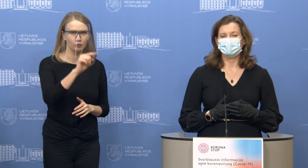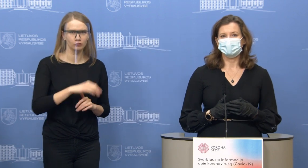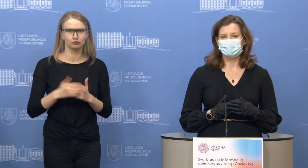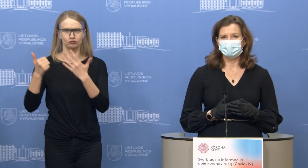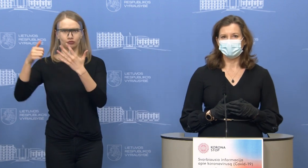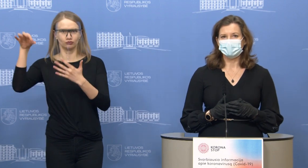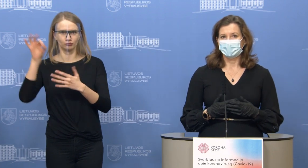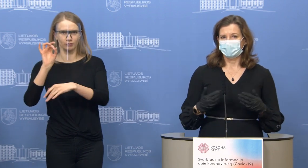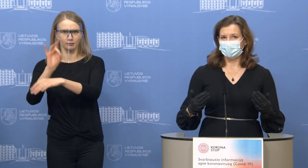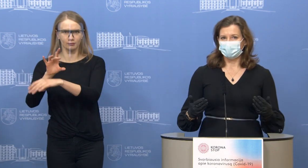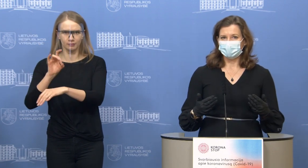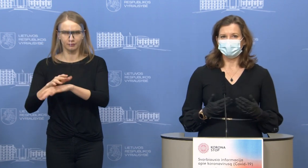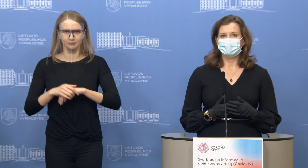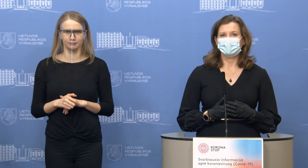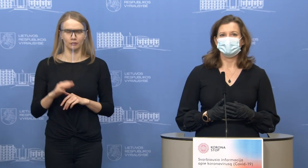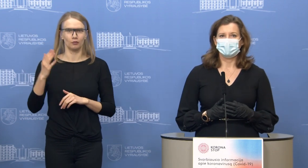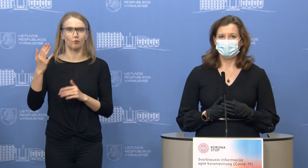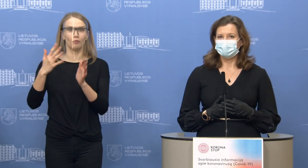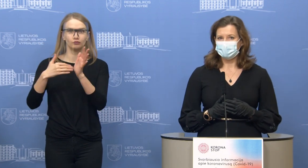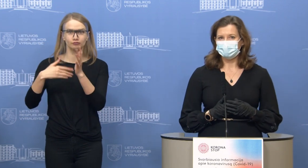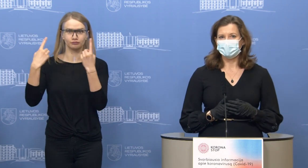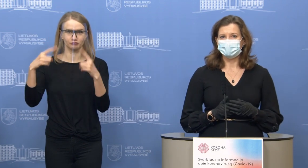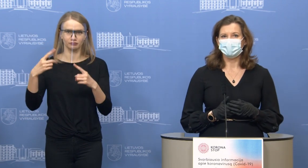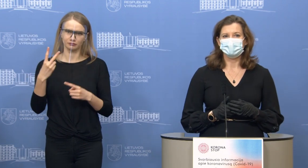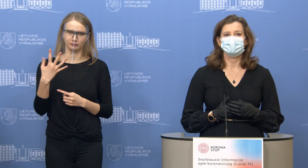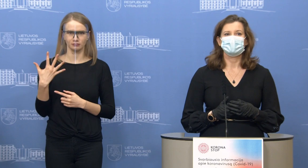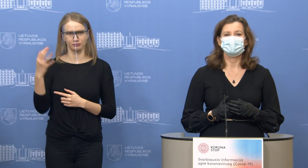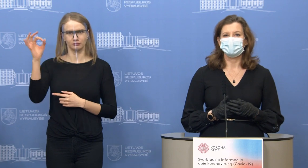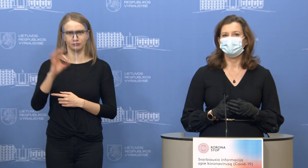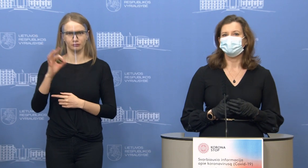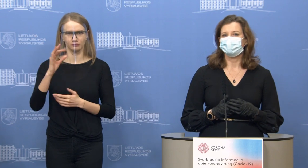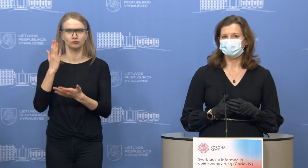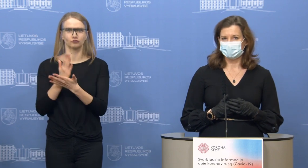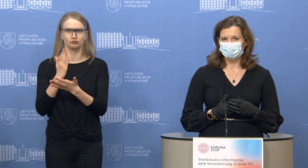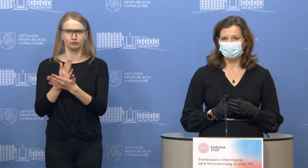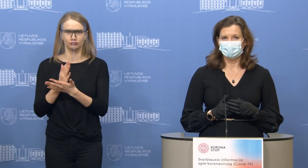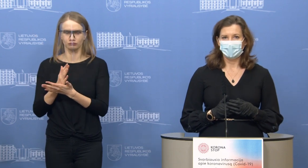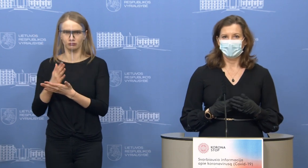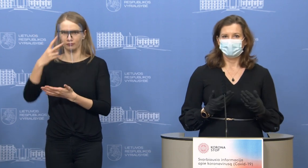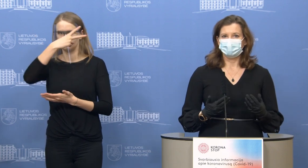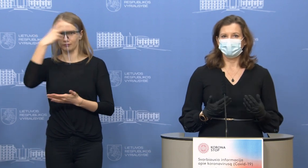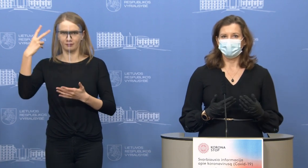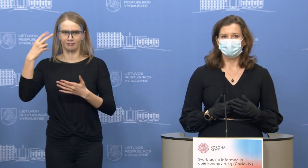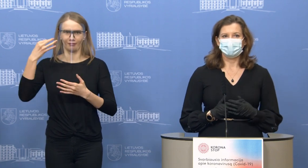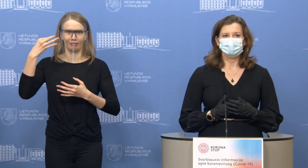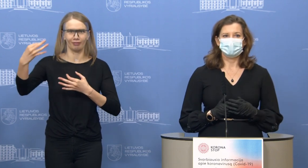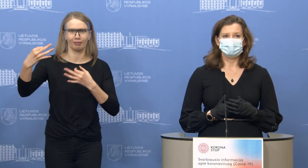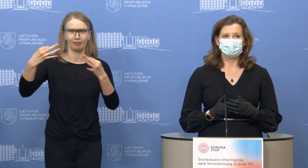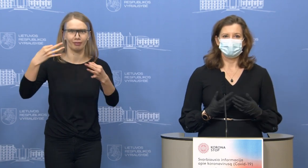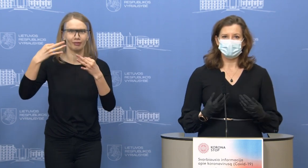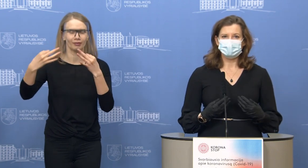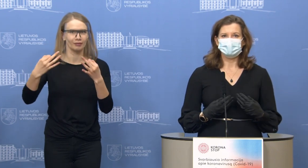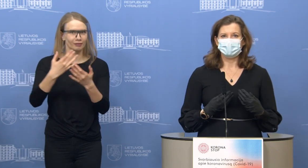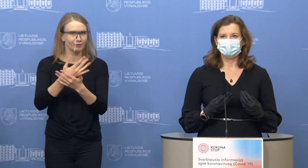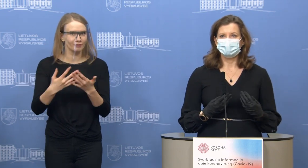procentai iš Klaipėdos, na, o likusi dalis apie 25 procentai yra iš mūsų regionų. Ir tai rodo, kad